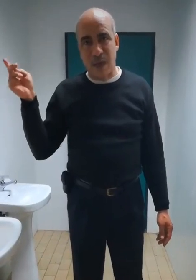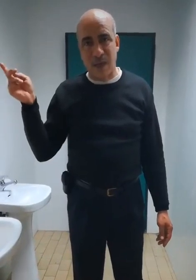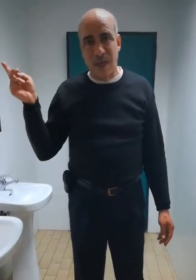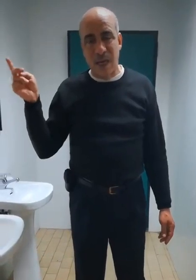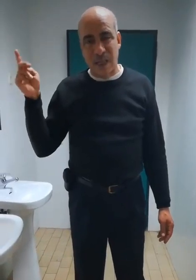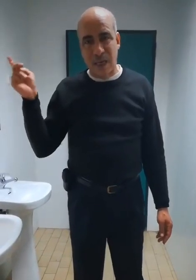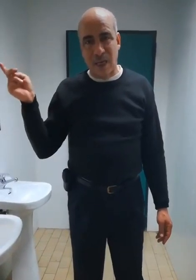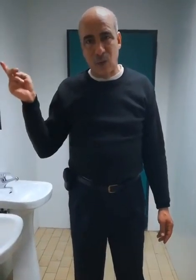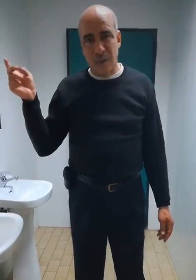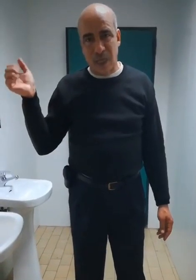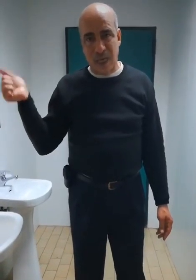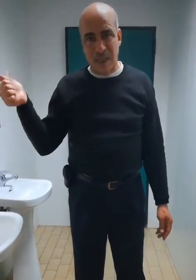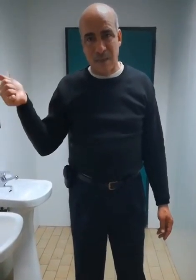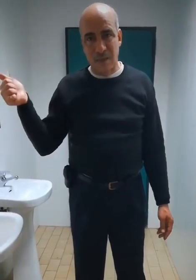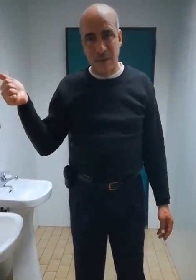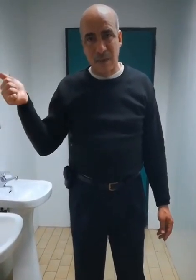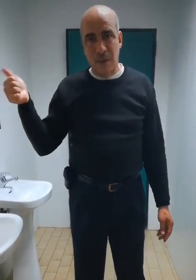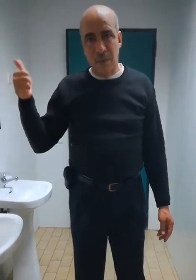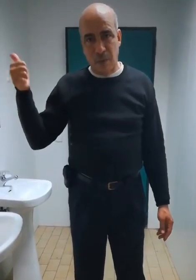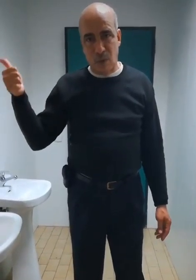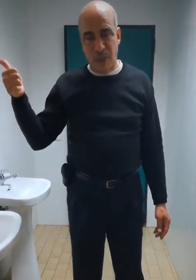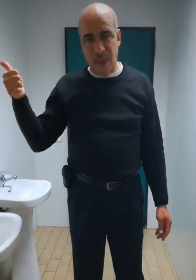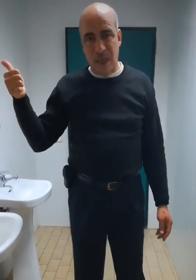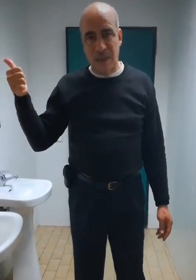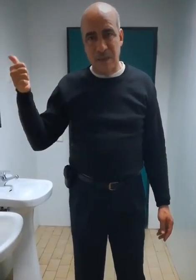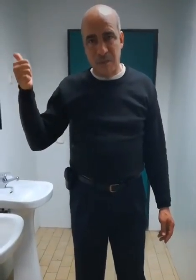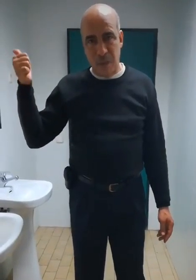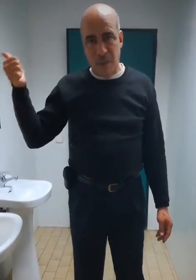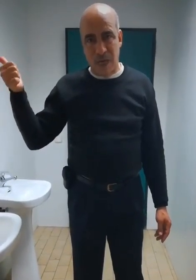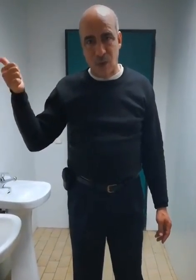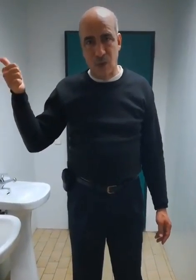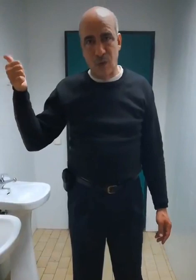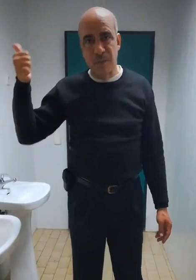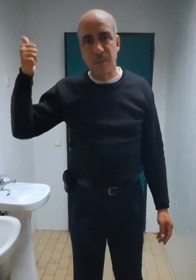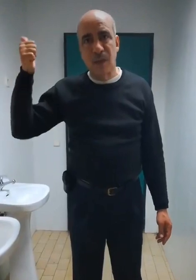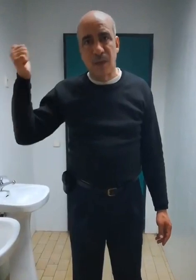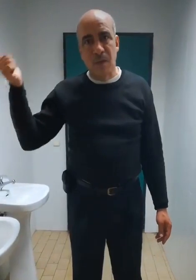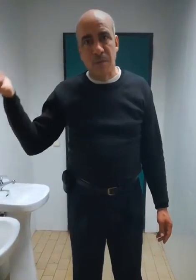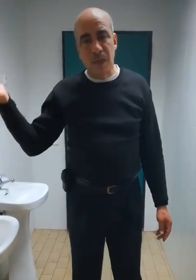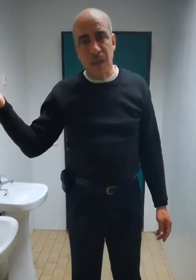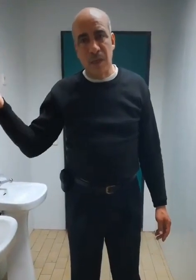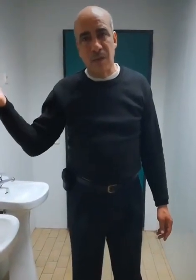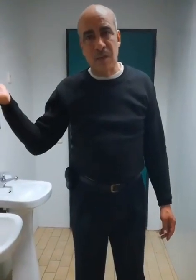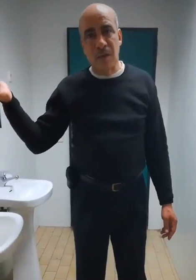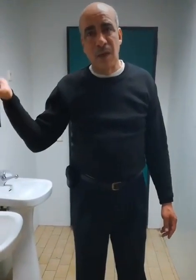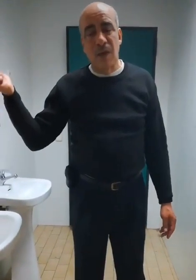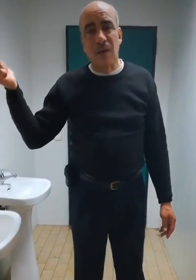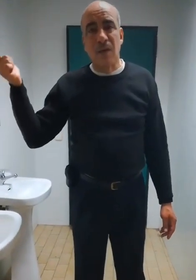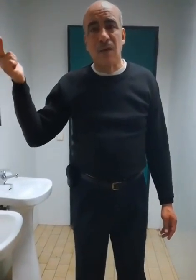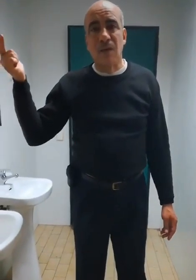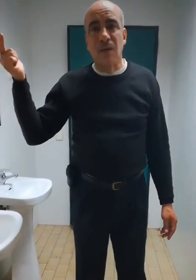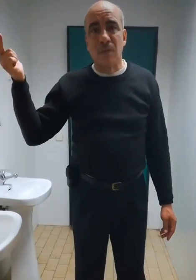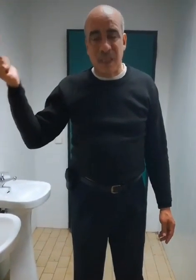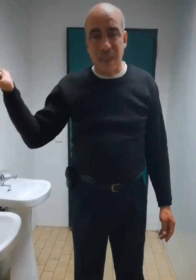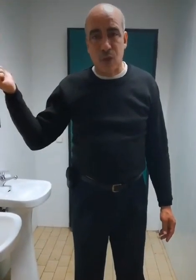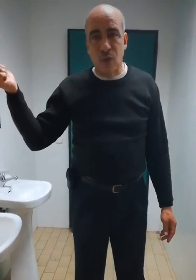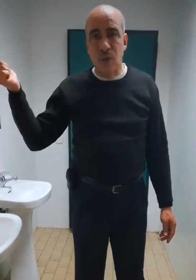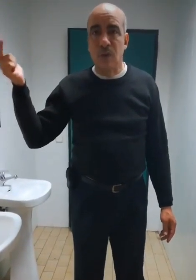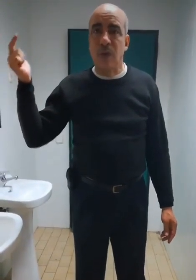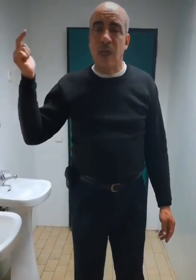attacé ma maison, ma propriété, mon palais, mon tèche, et